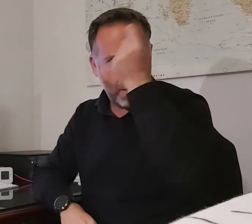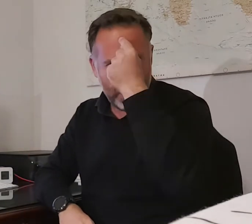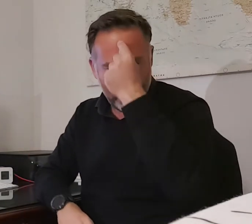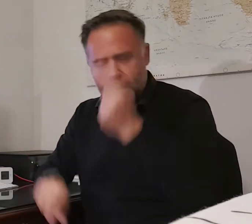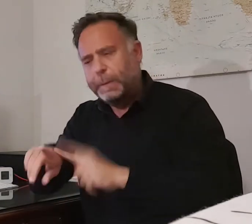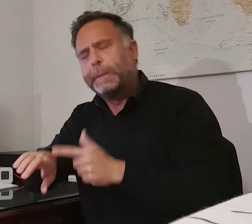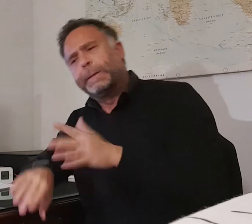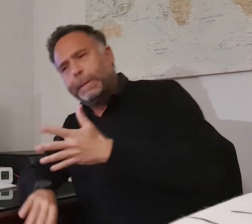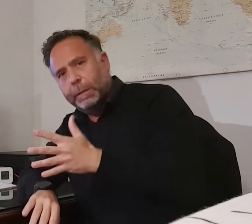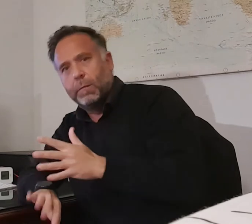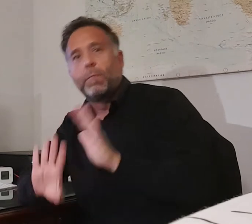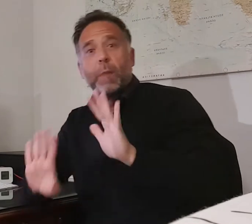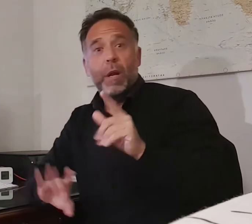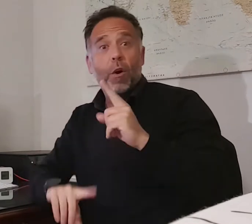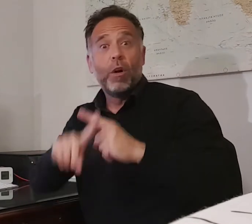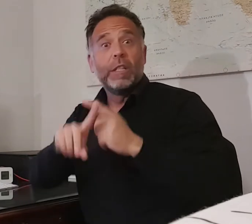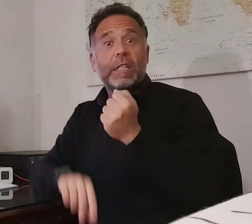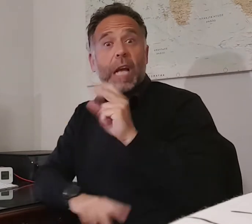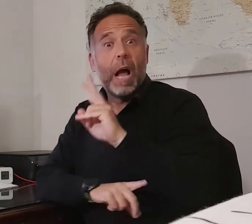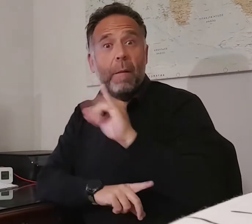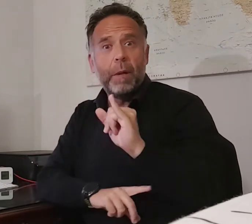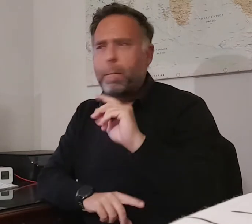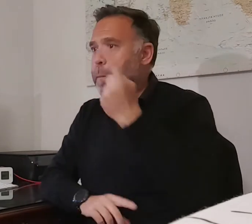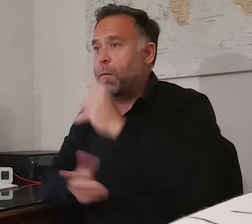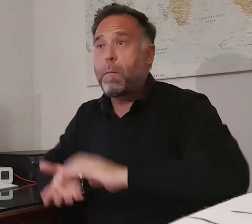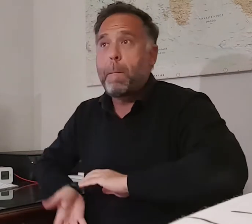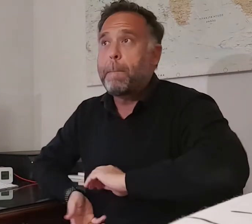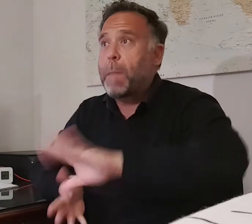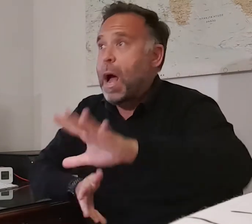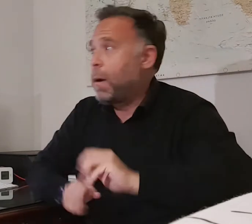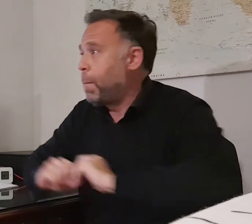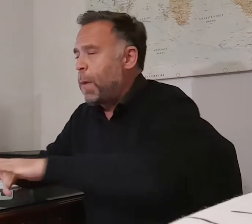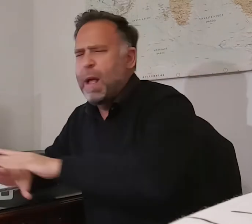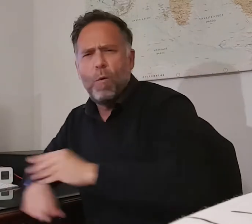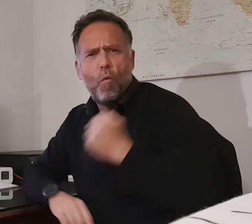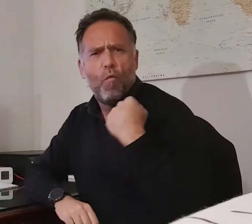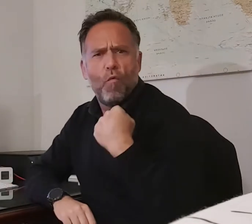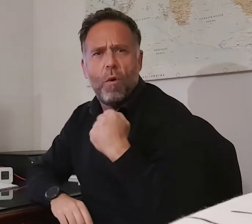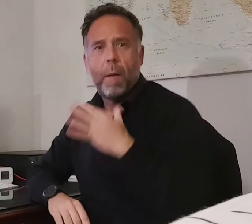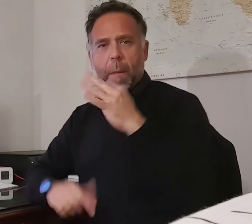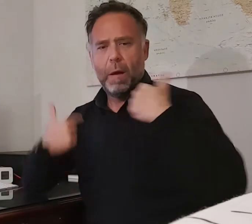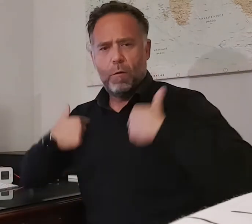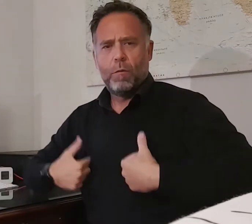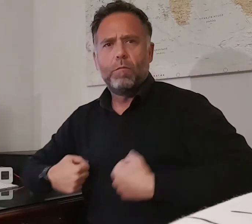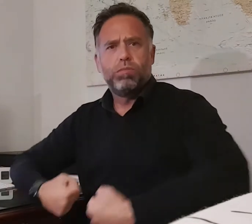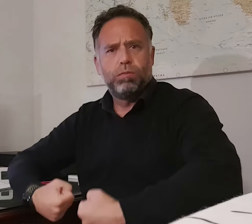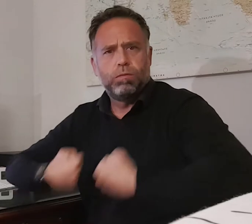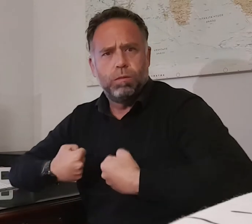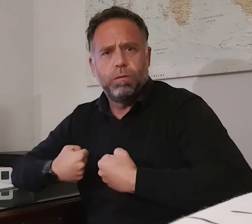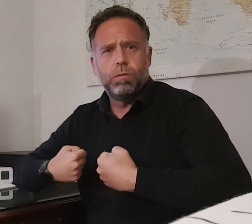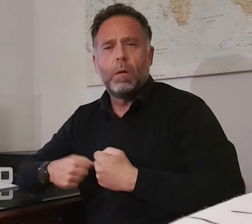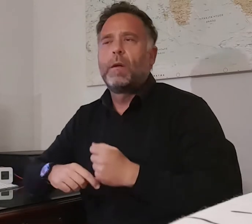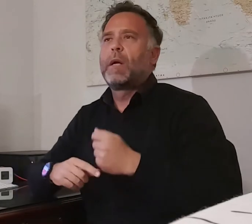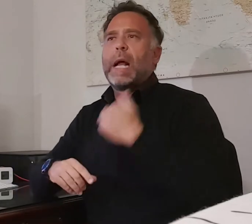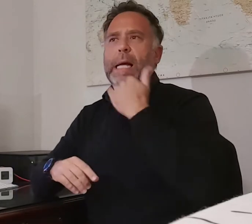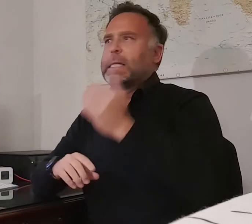contaba con un primer paso poderoso que junto a su fuerza física hacía casi imparables las entradas a